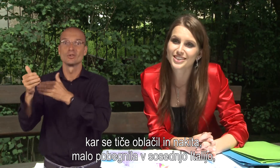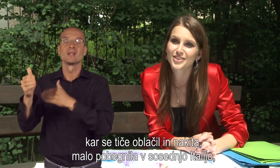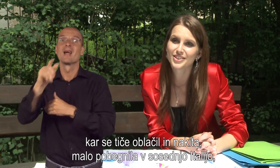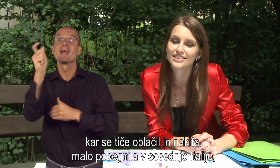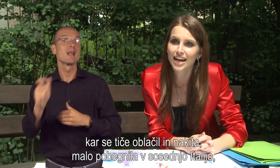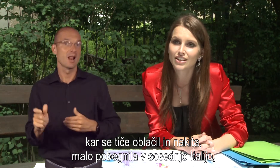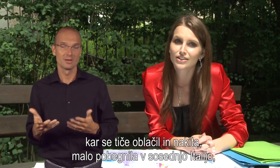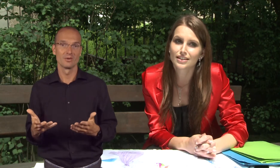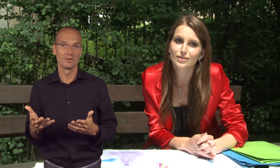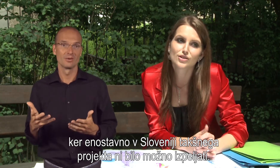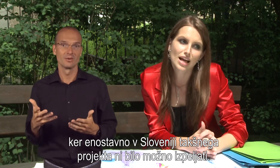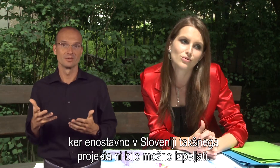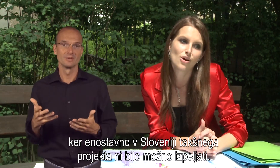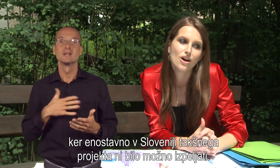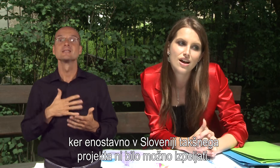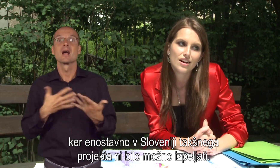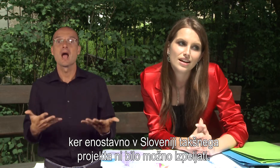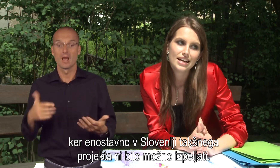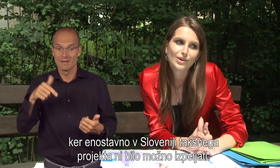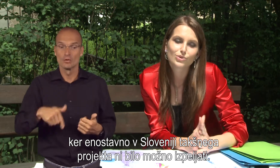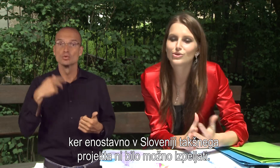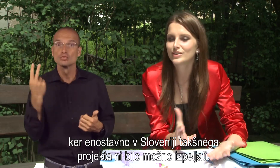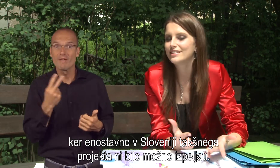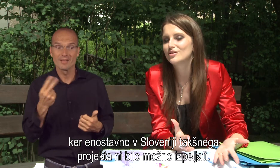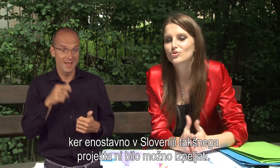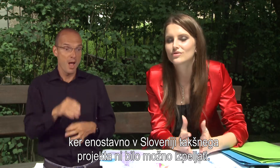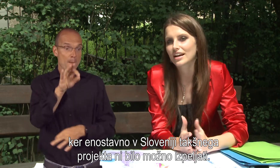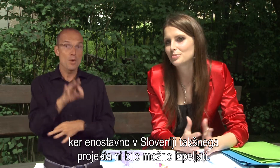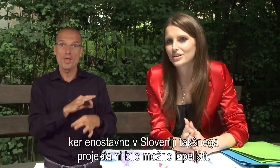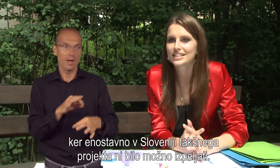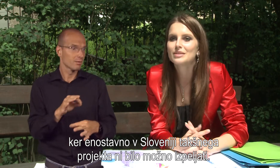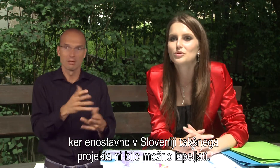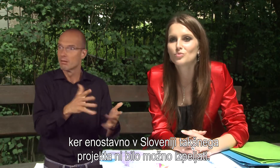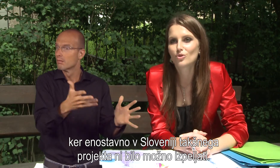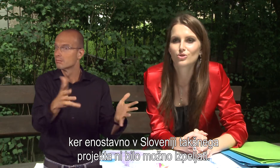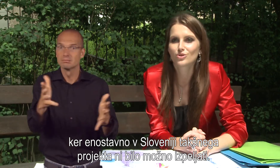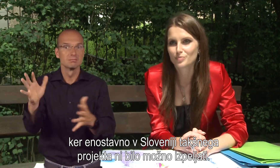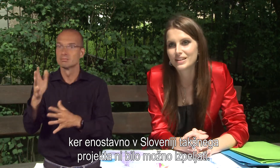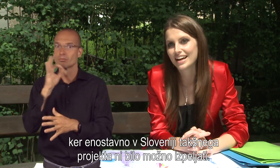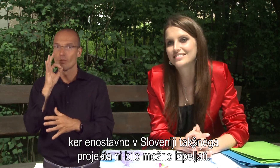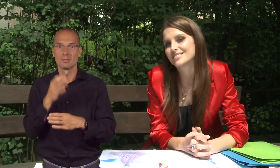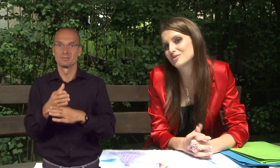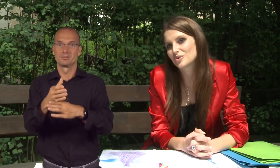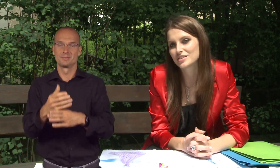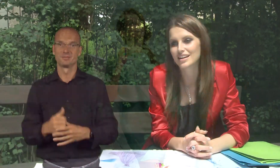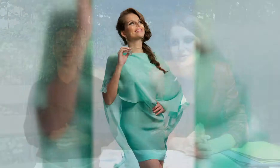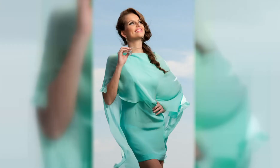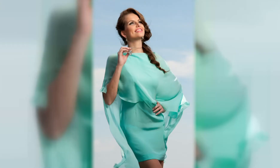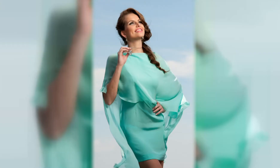v sosedno Italijo, ker enostavno v Sloveniji tak projekt ni bil možno speljati.